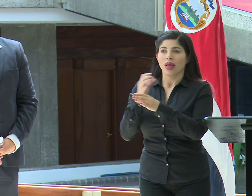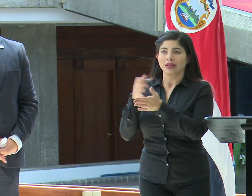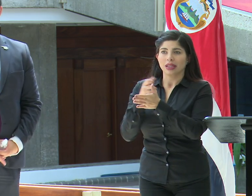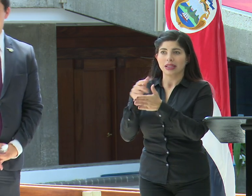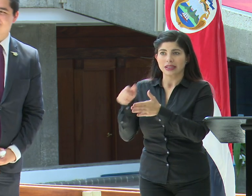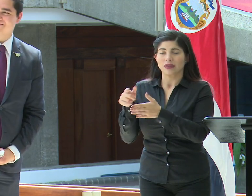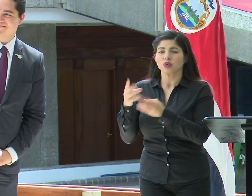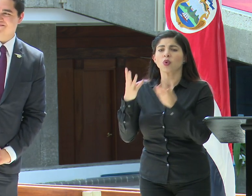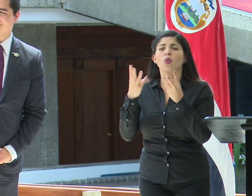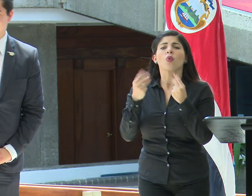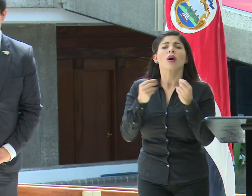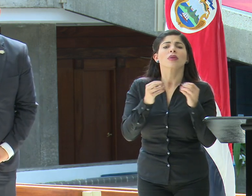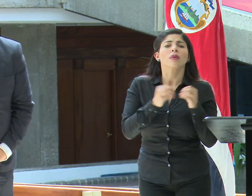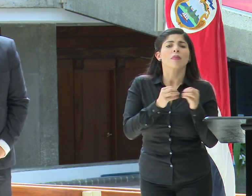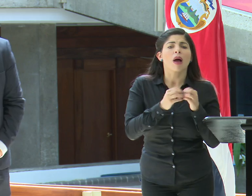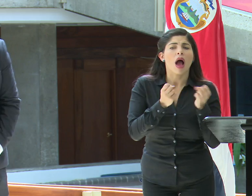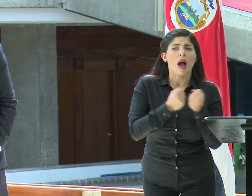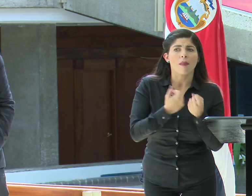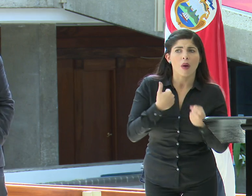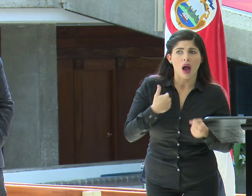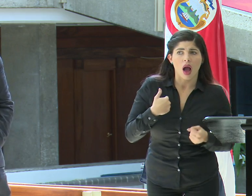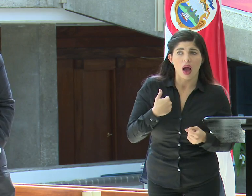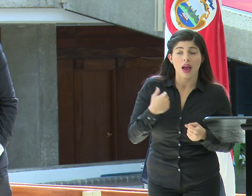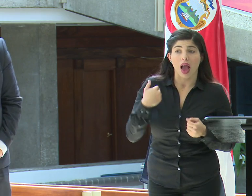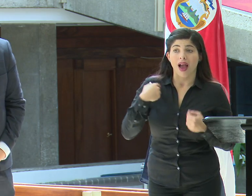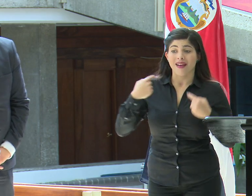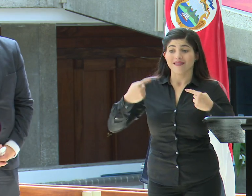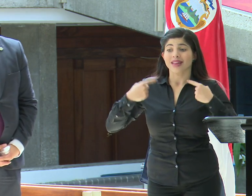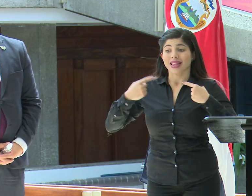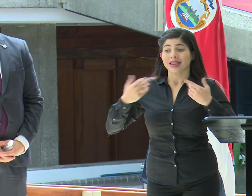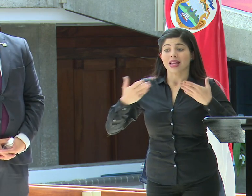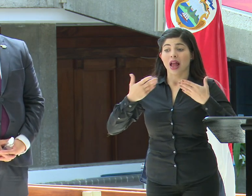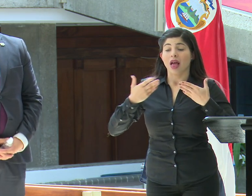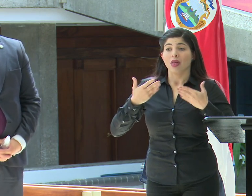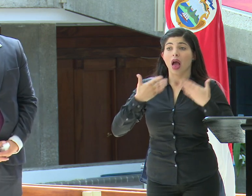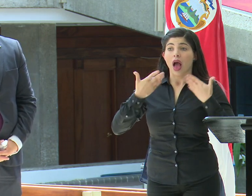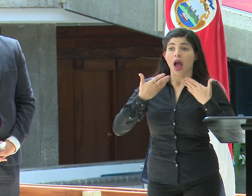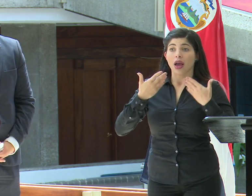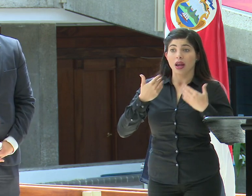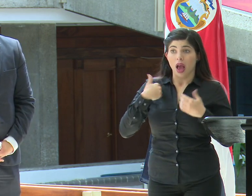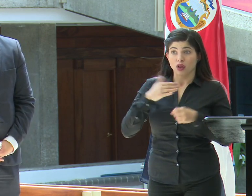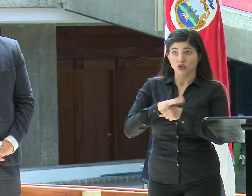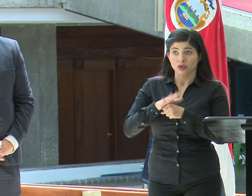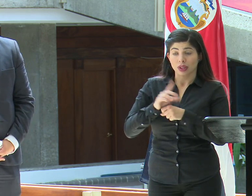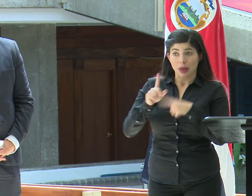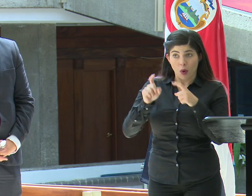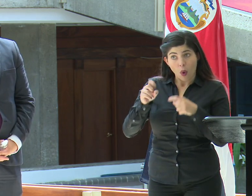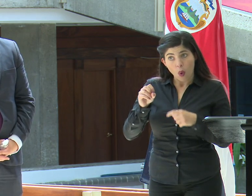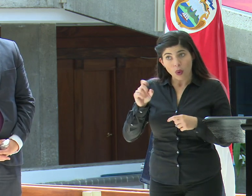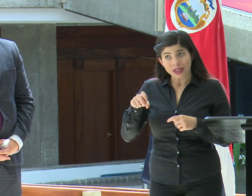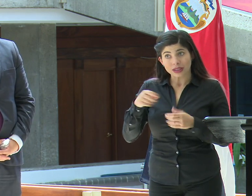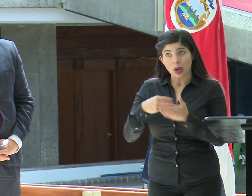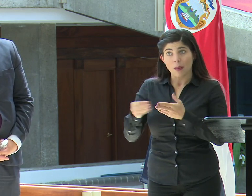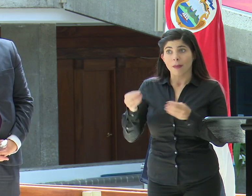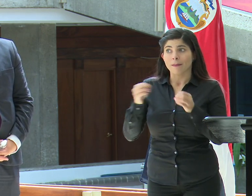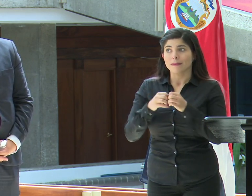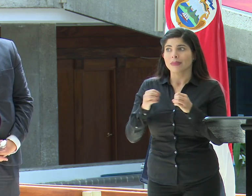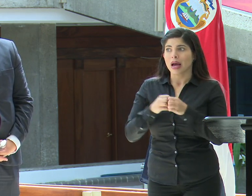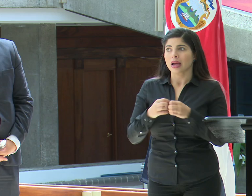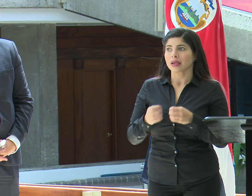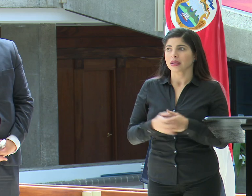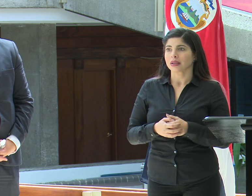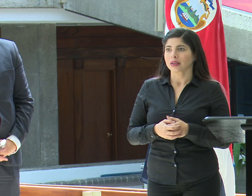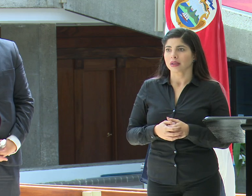cuánta capacidad más hay, si hay suficientes ventiladores, si tienen que comprar más. Y la otra consulta, perdón, para